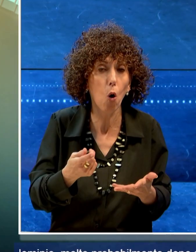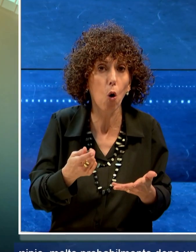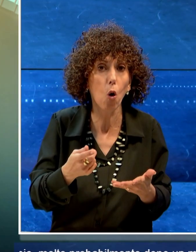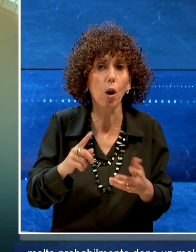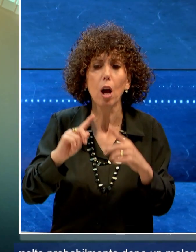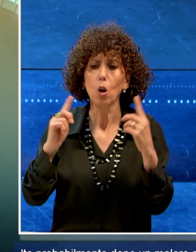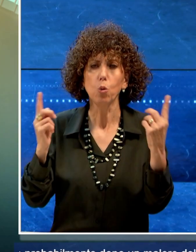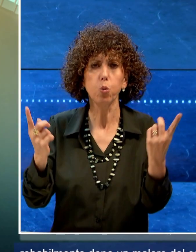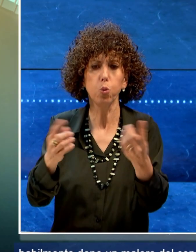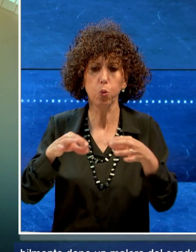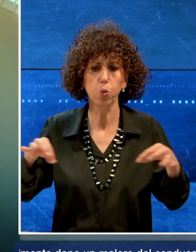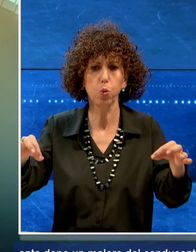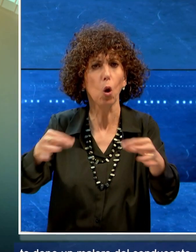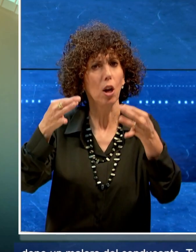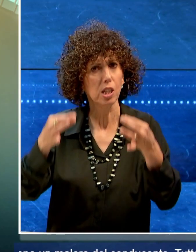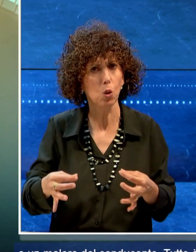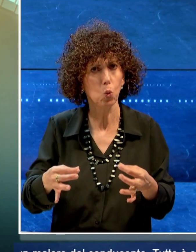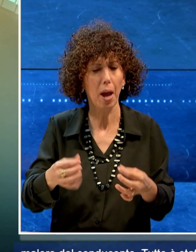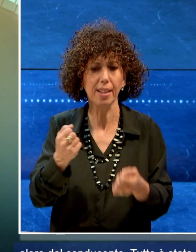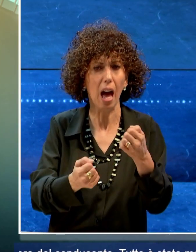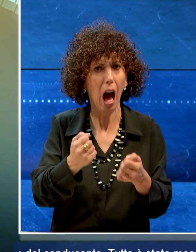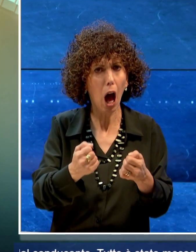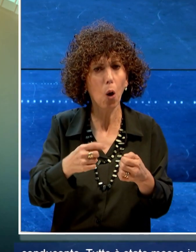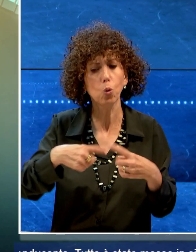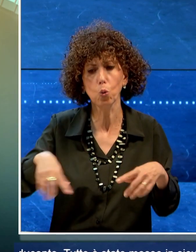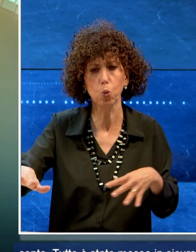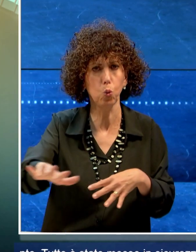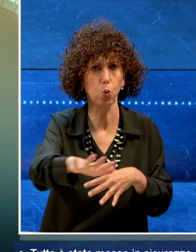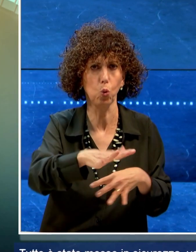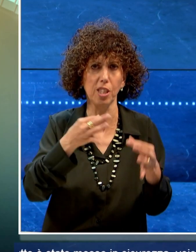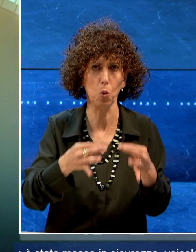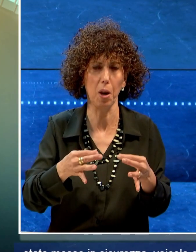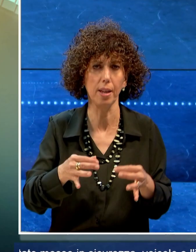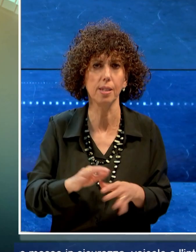stato messo in sicurezza, veicolo e l'intera area coinvolta.